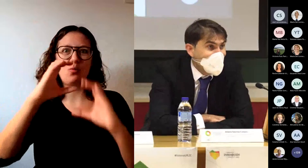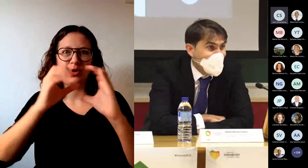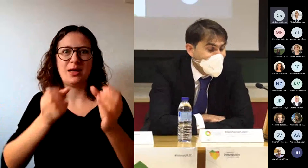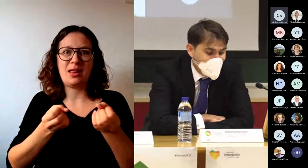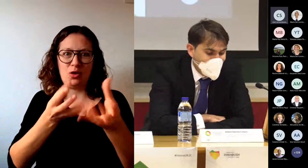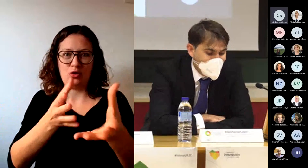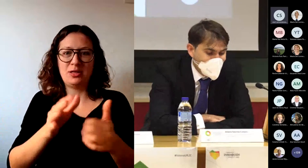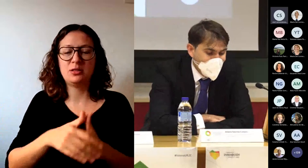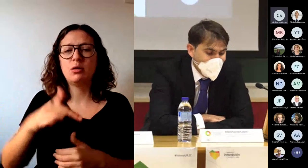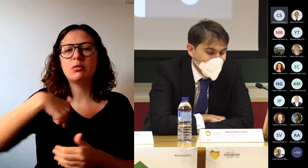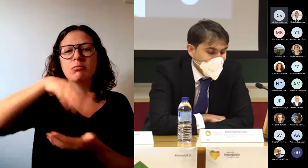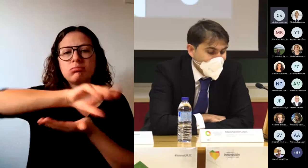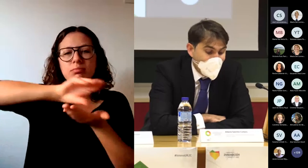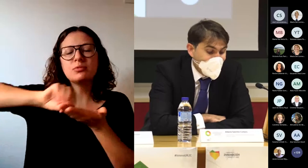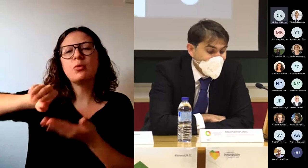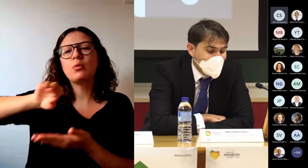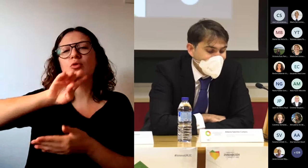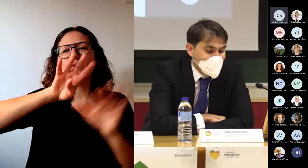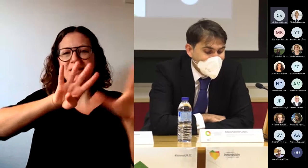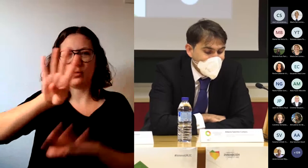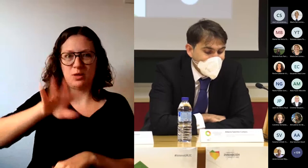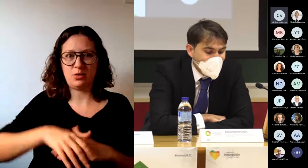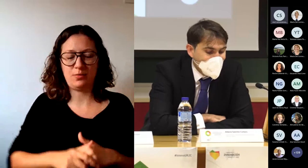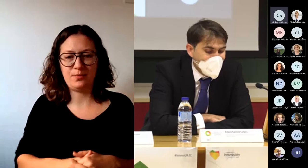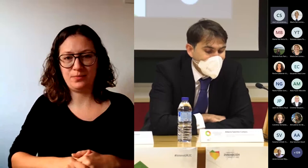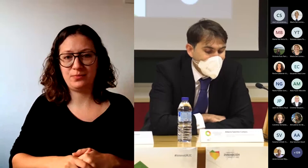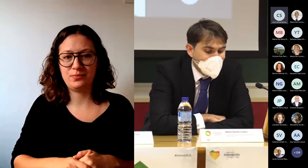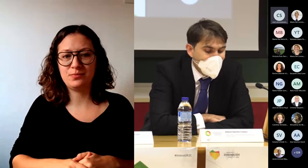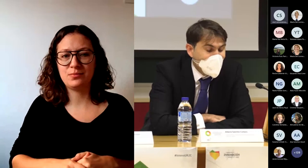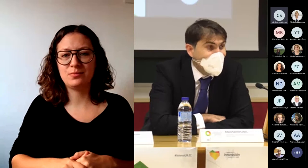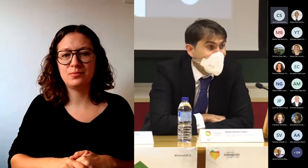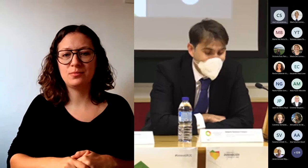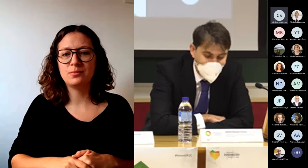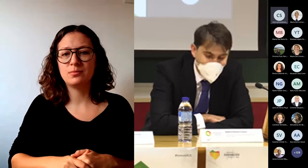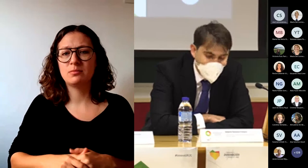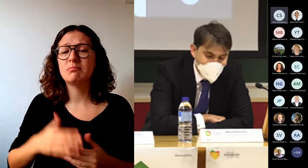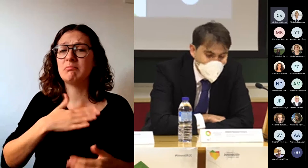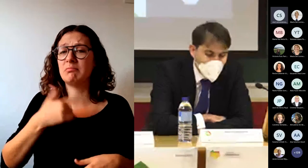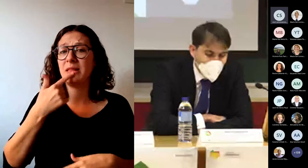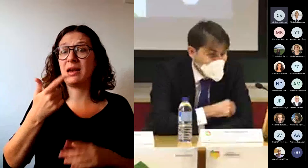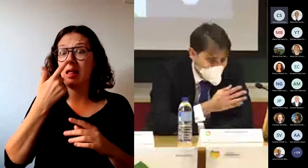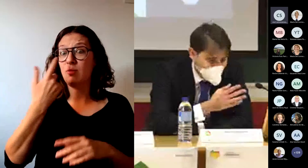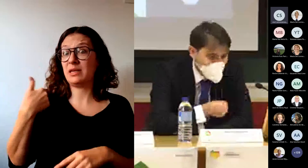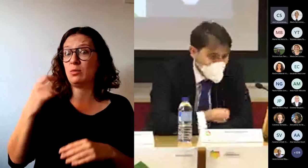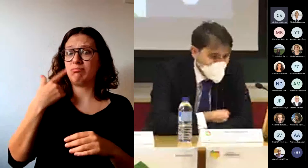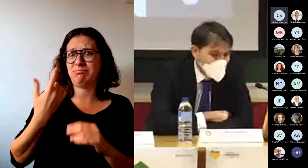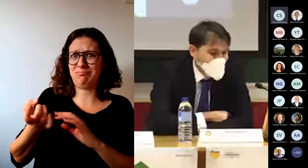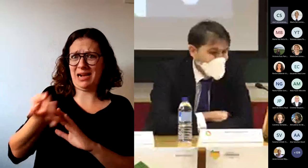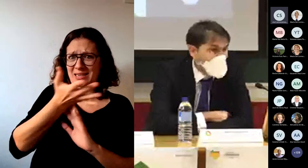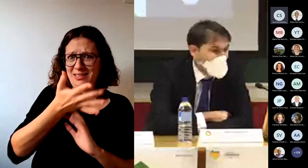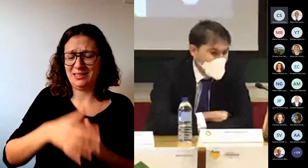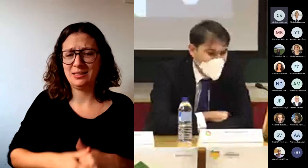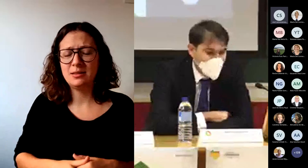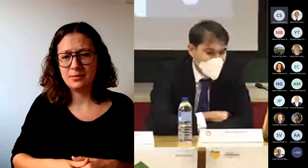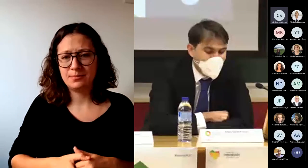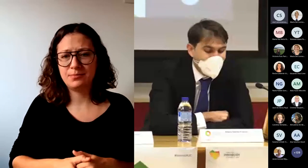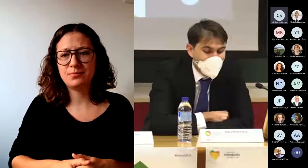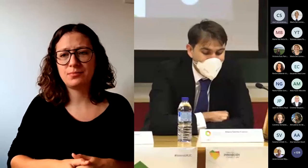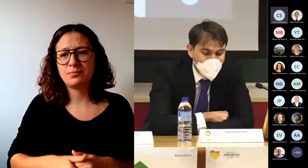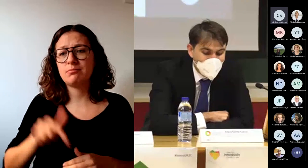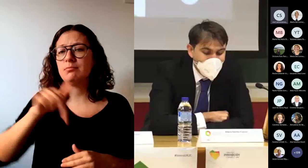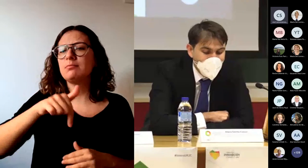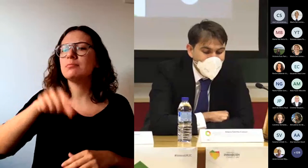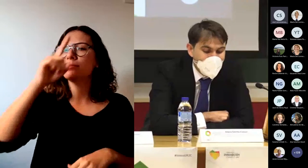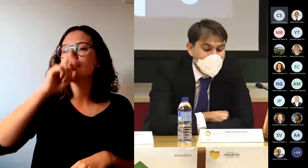las de la anterior inicio. Y, además, este año las jornadas acogen otra novedad, más allá de su modalidad híbrida de